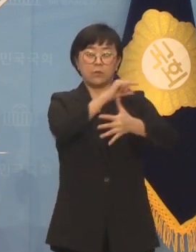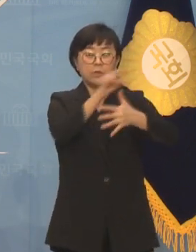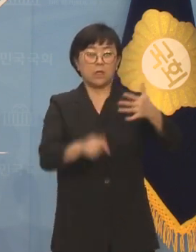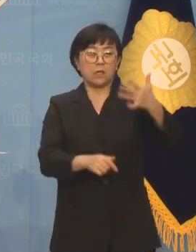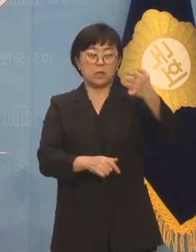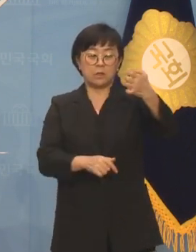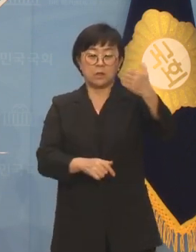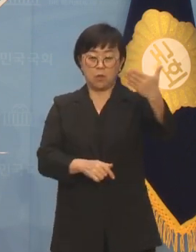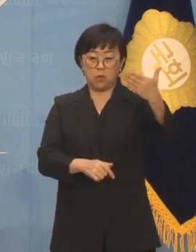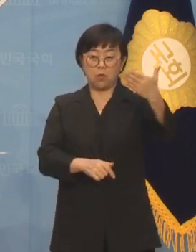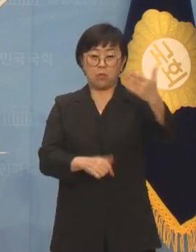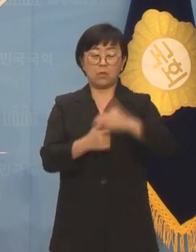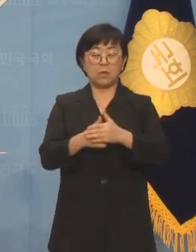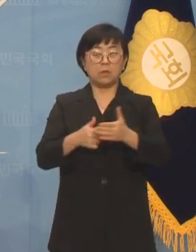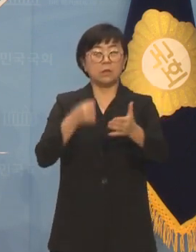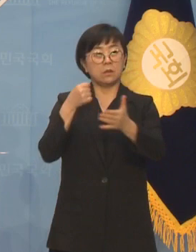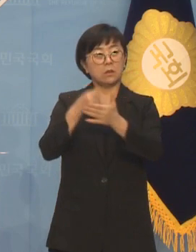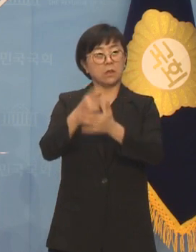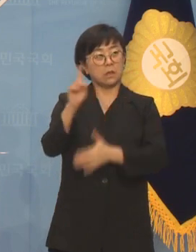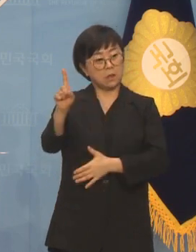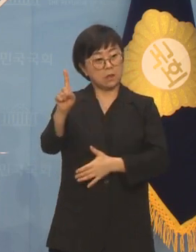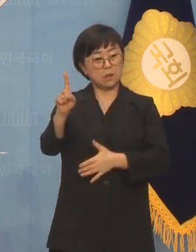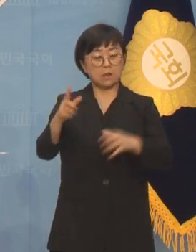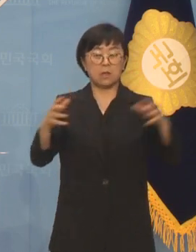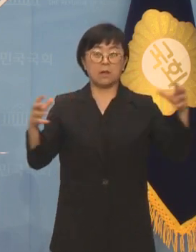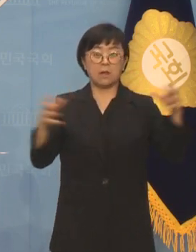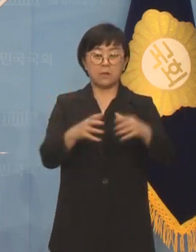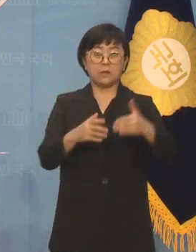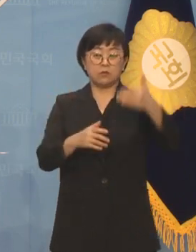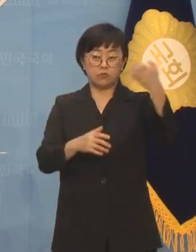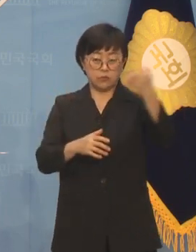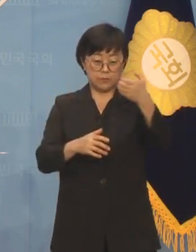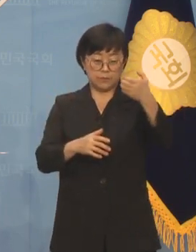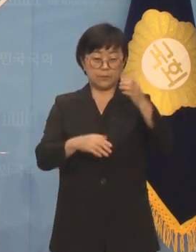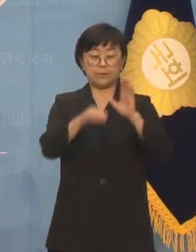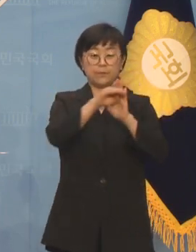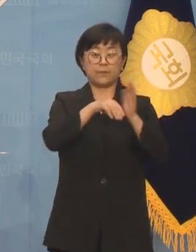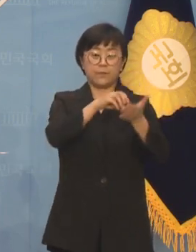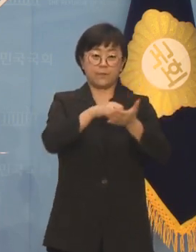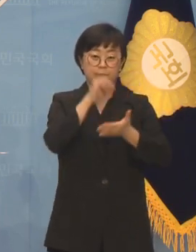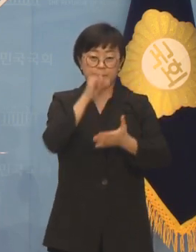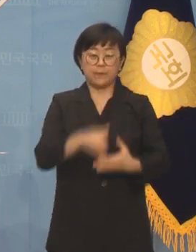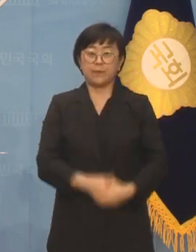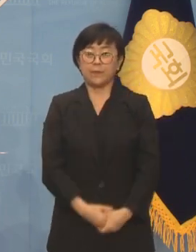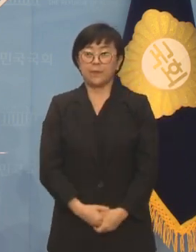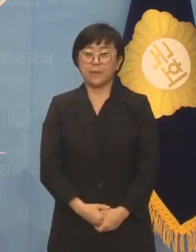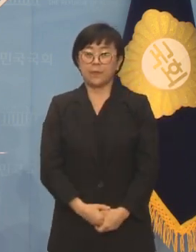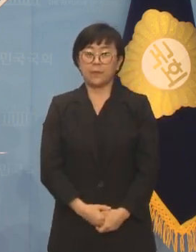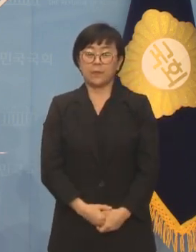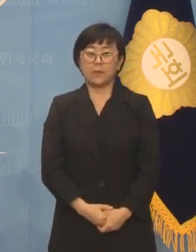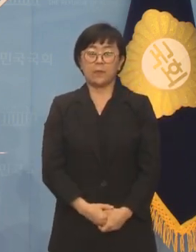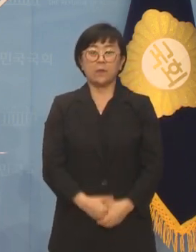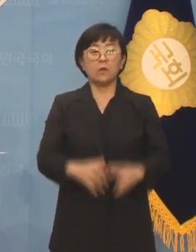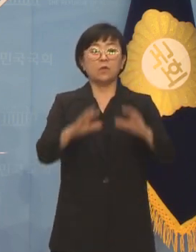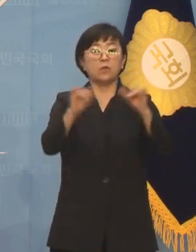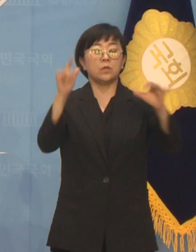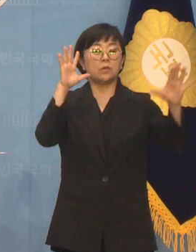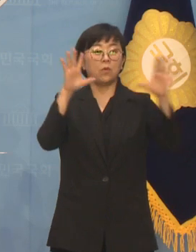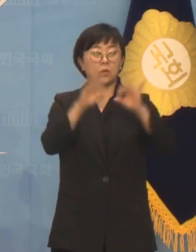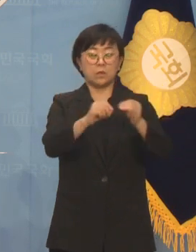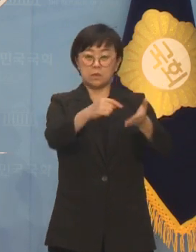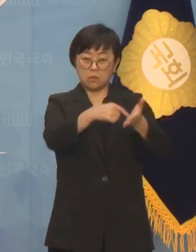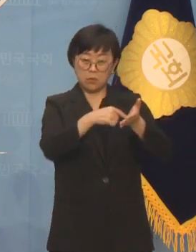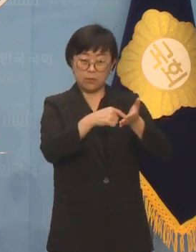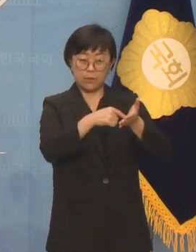89건, 결의안 1건 등 총 90건의 의안이 접수되었습니다. 지난주 국민 동의 청원